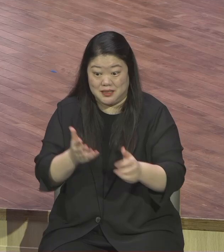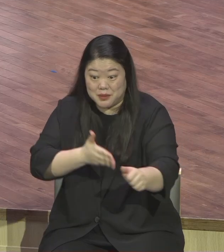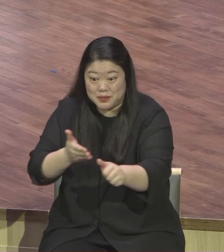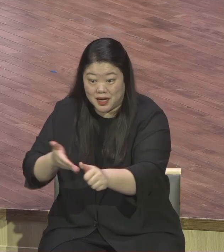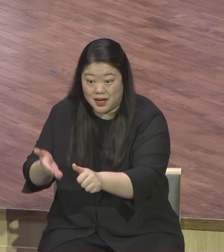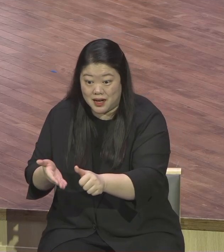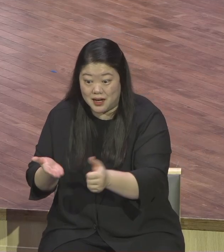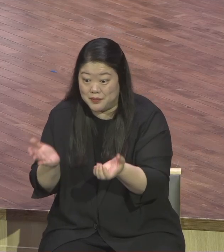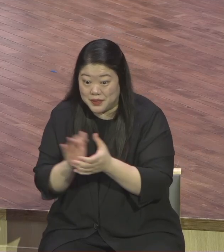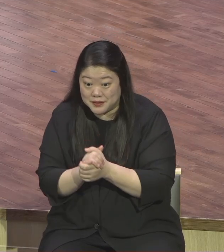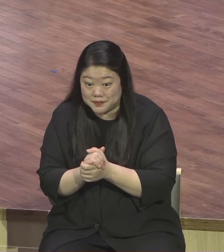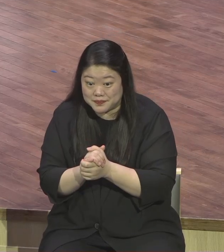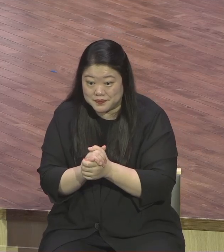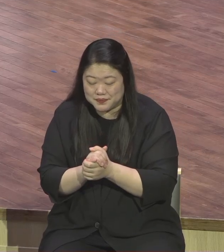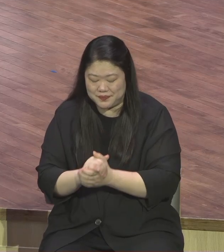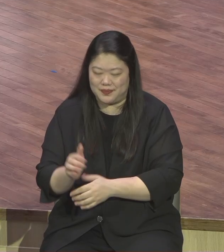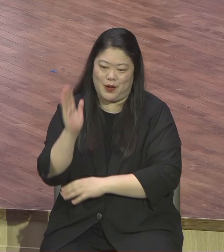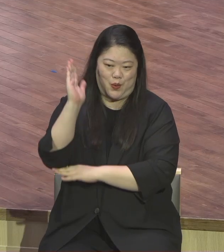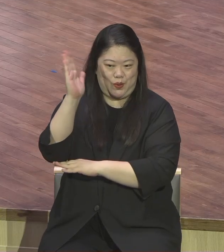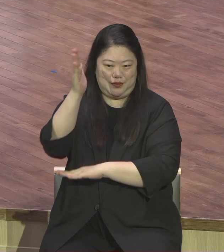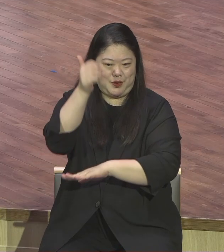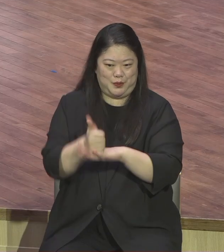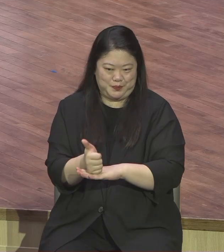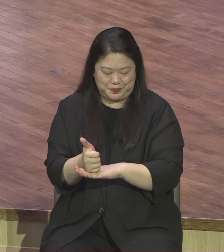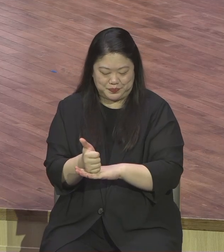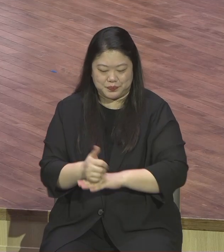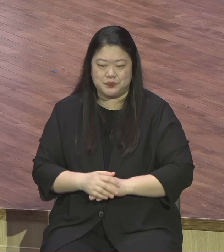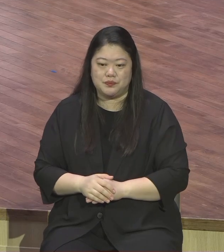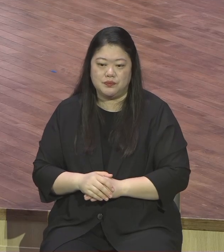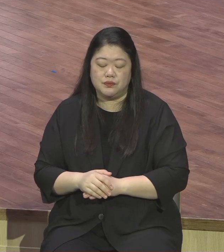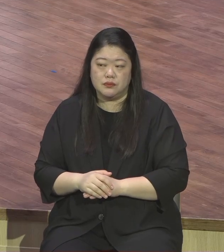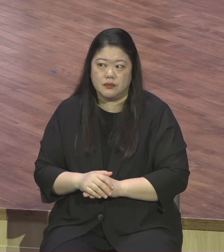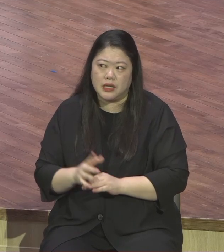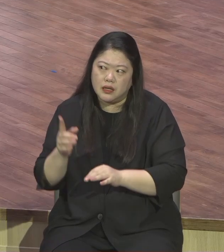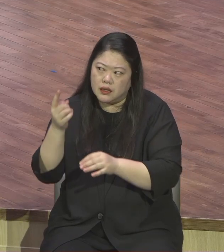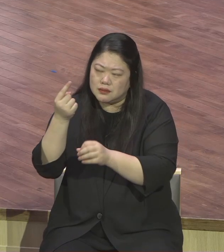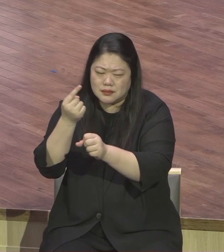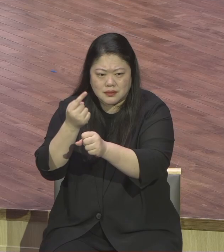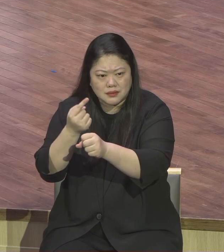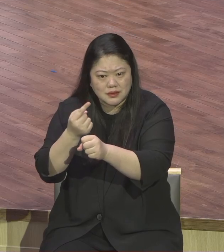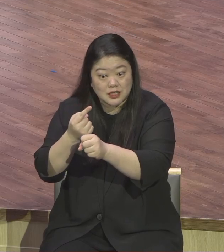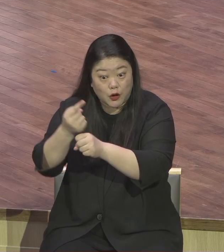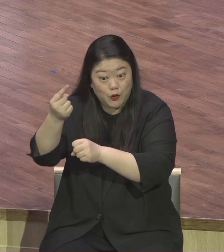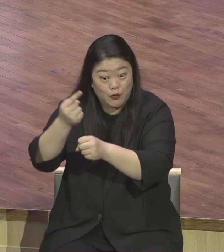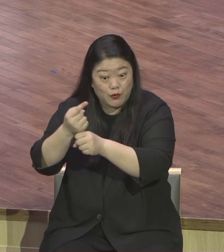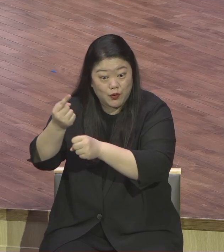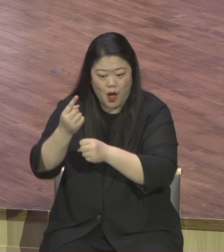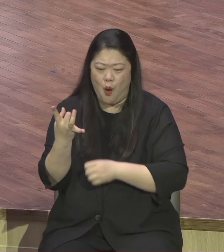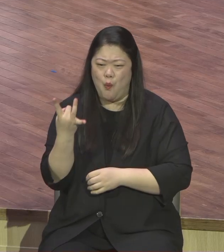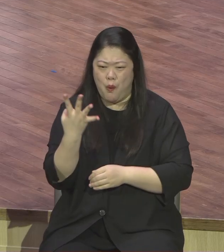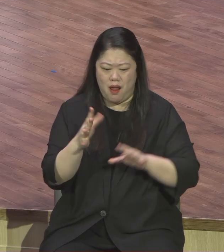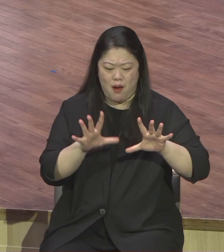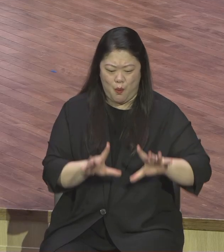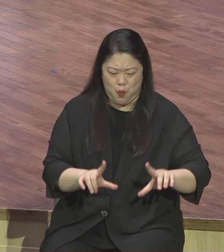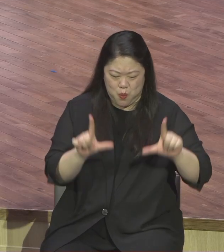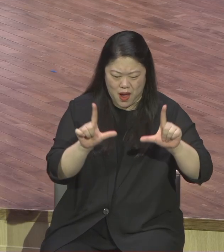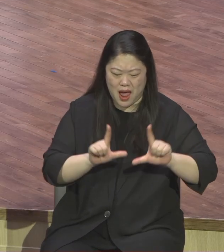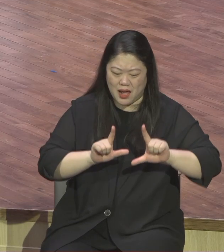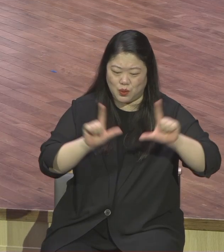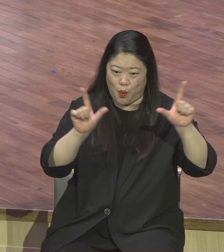결론입니다 이제 얼마 안 있으면 도쿄올림픽 코로나 팬데믹으로 해서 연기가